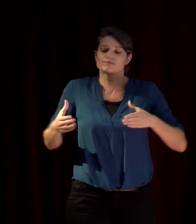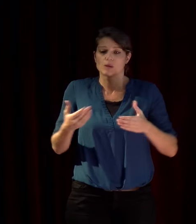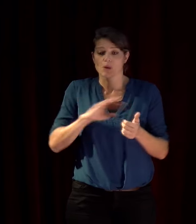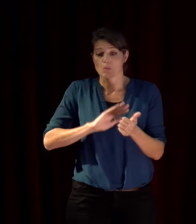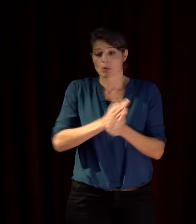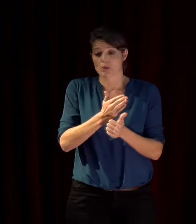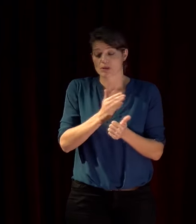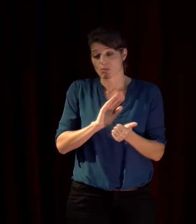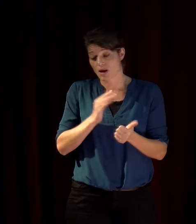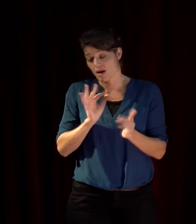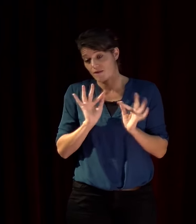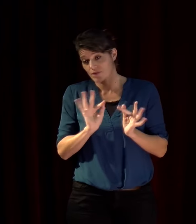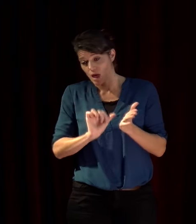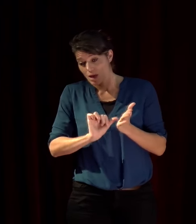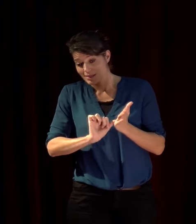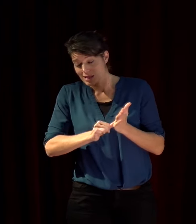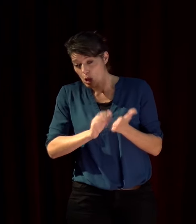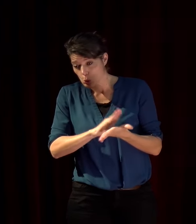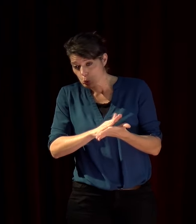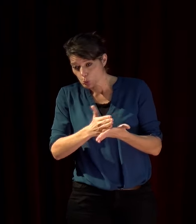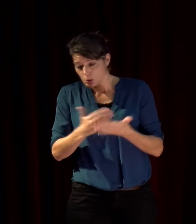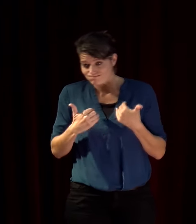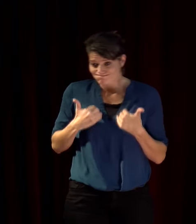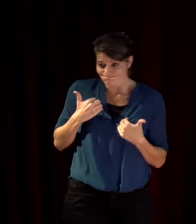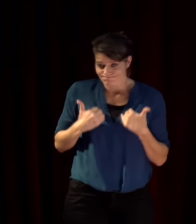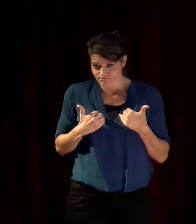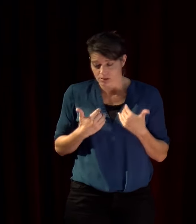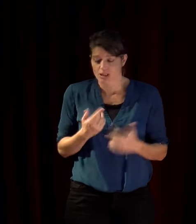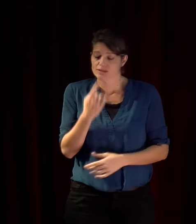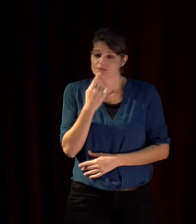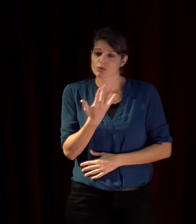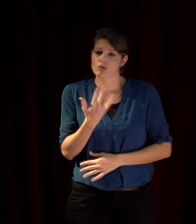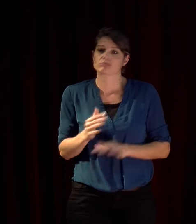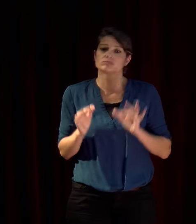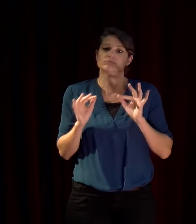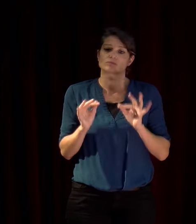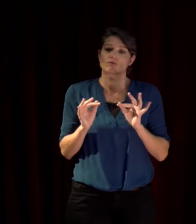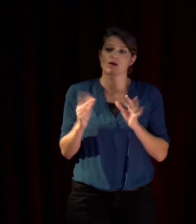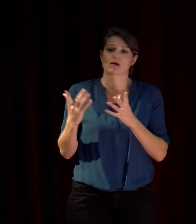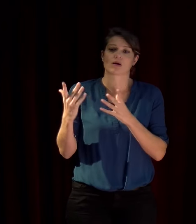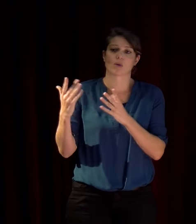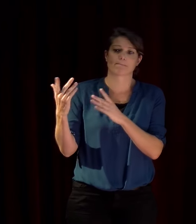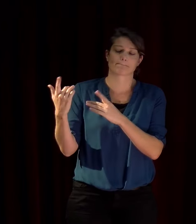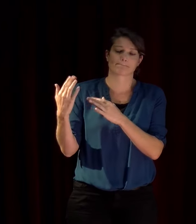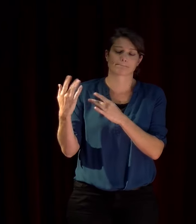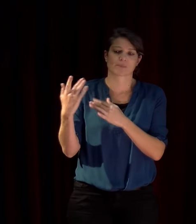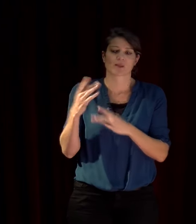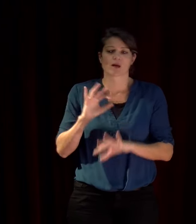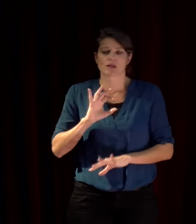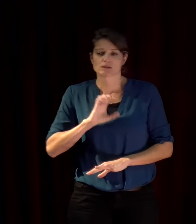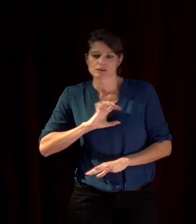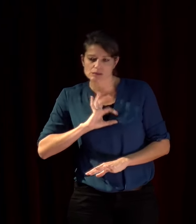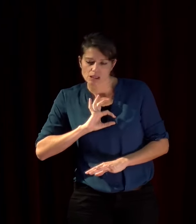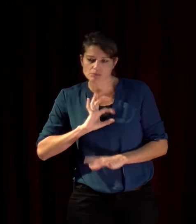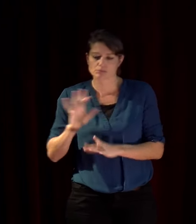identitaire c'est-à-dire que face aux prétendues menaces venant de l'islam des réfugiés